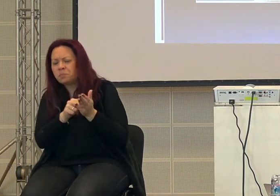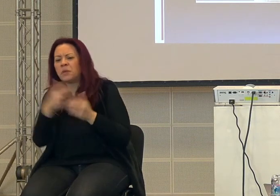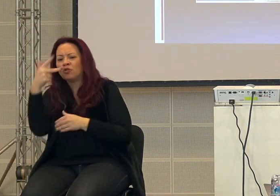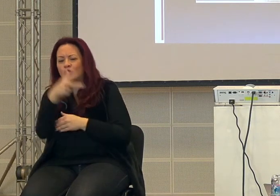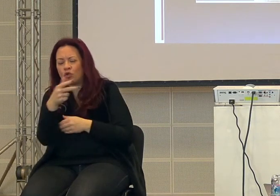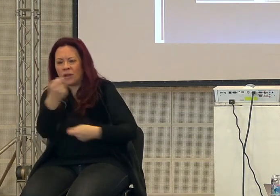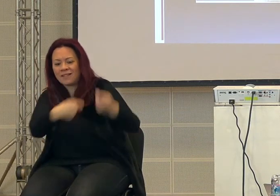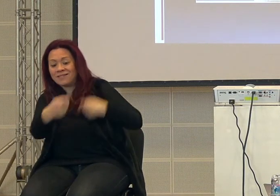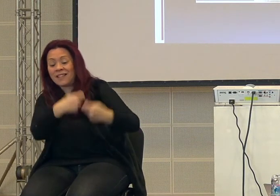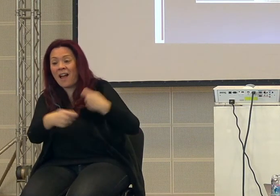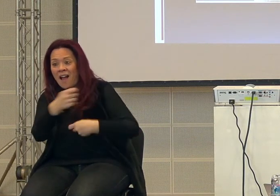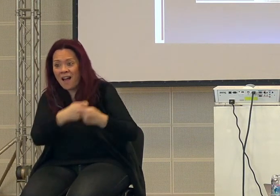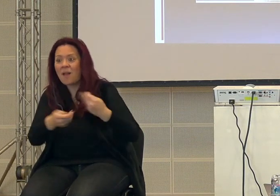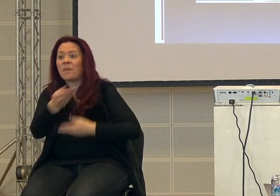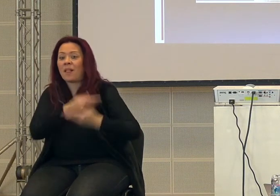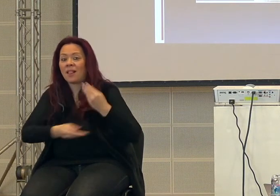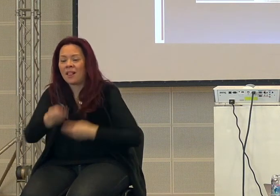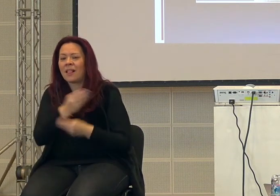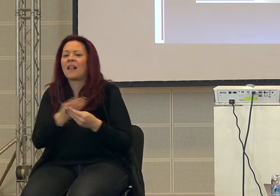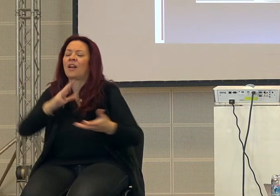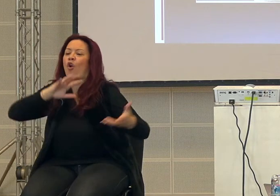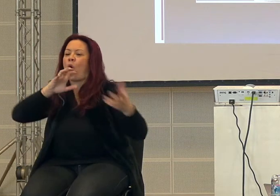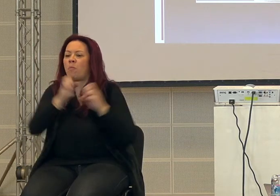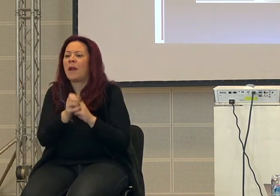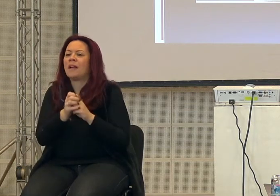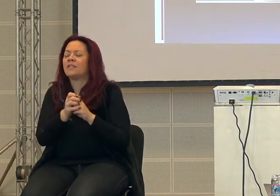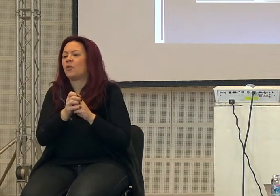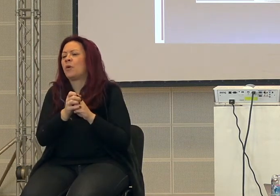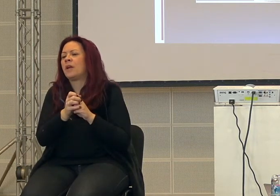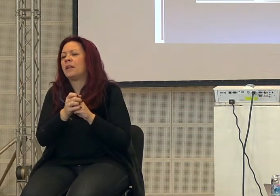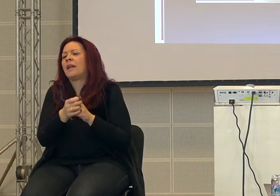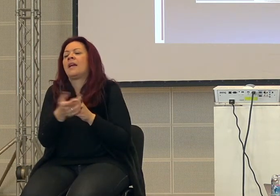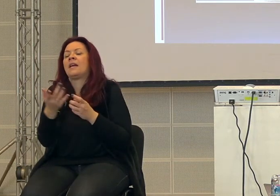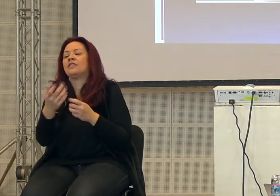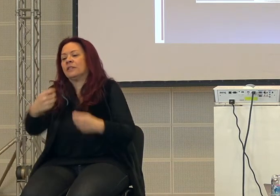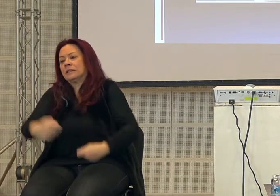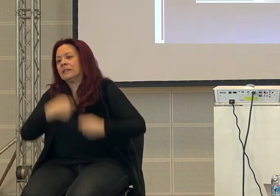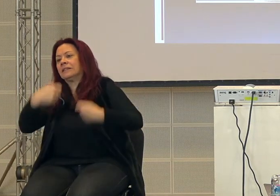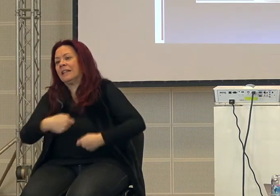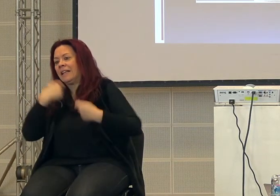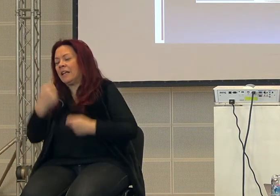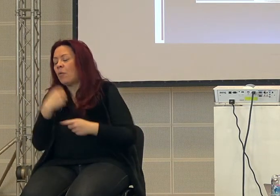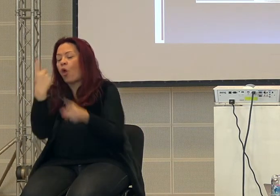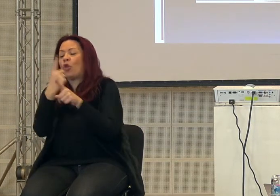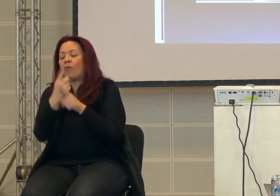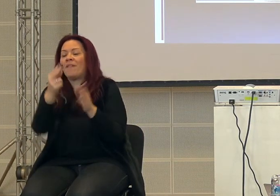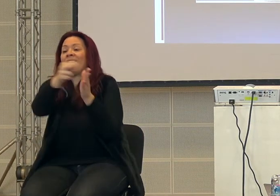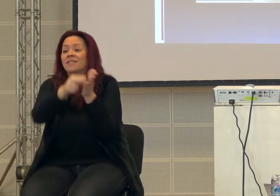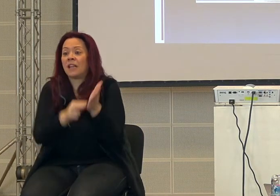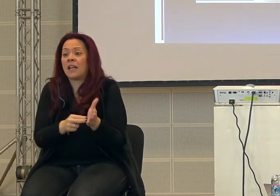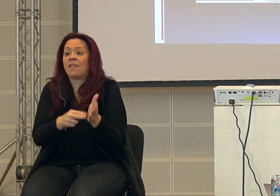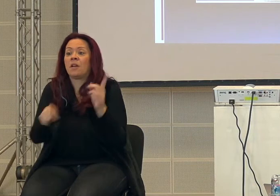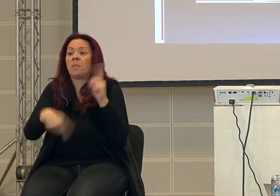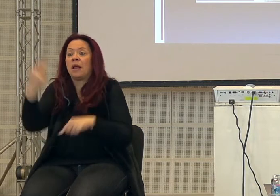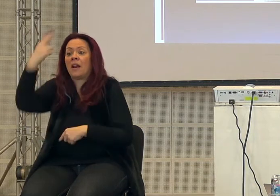sempre più complesse e quindi c'è stata la spinta a segnare in qualche modo per ricordarsi poi